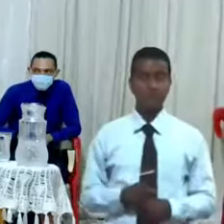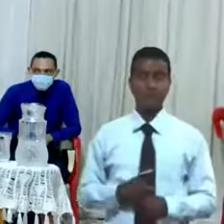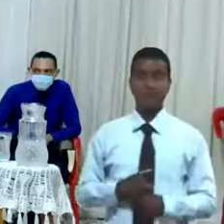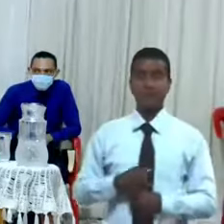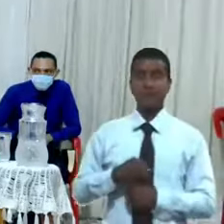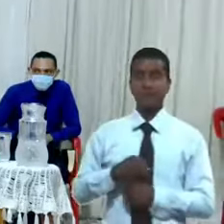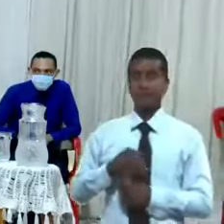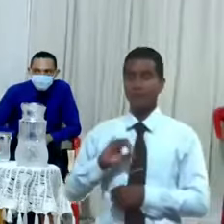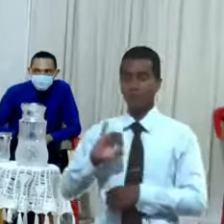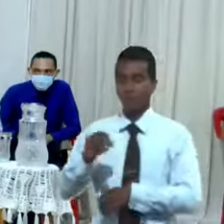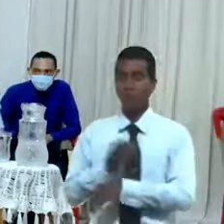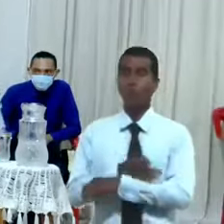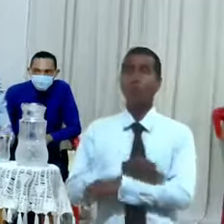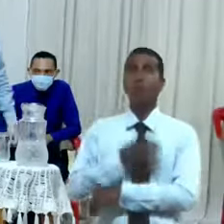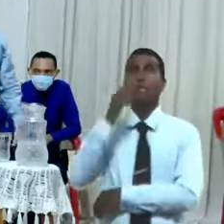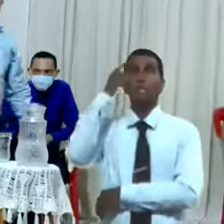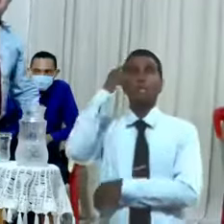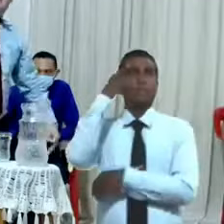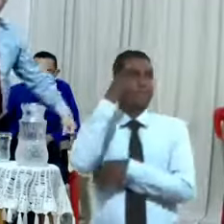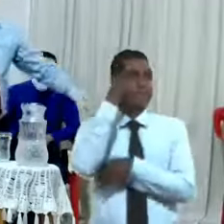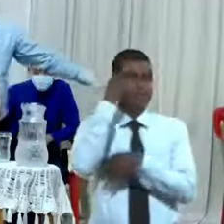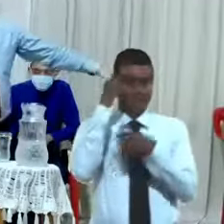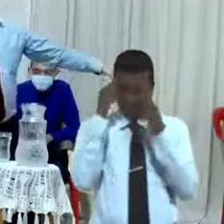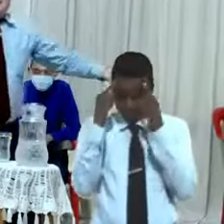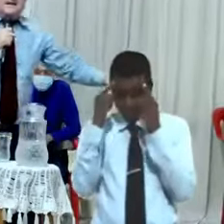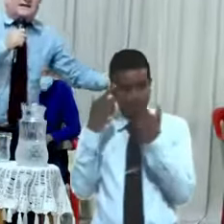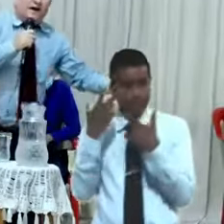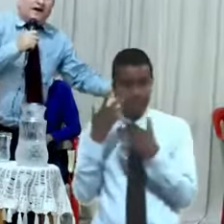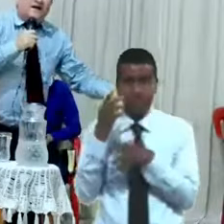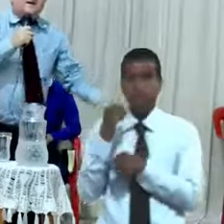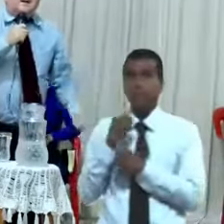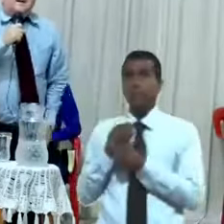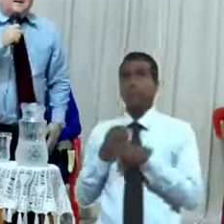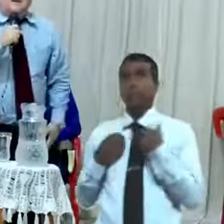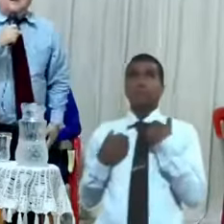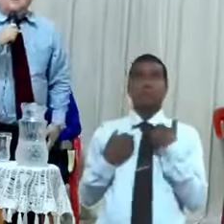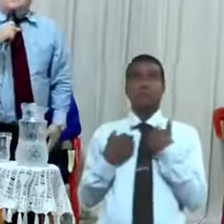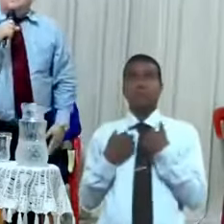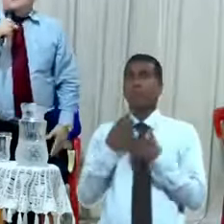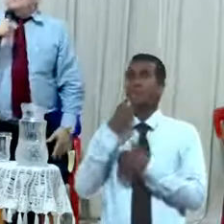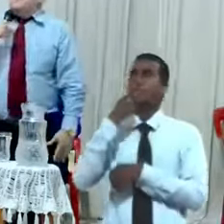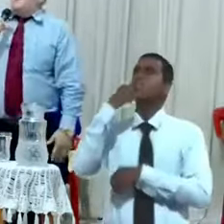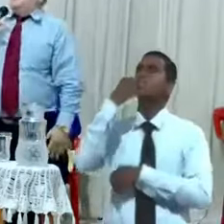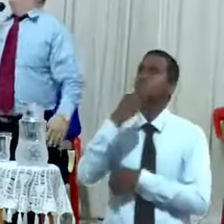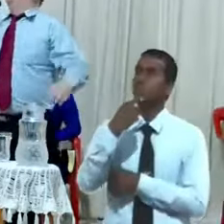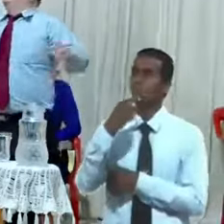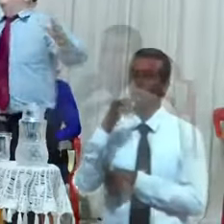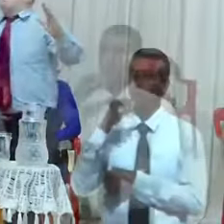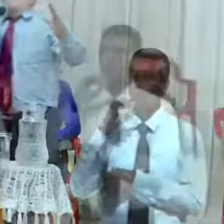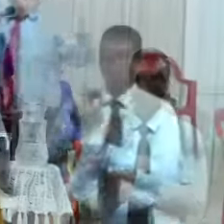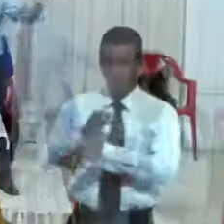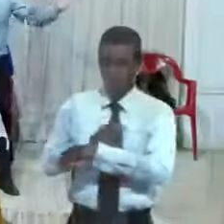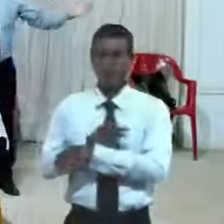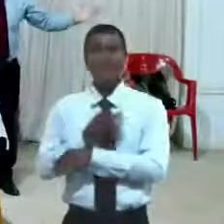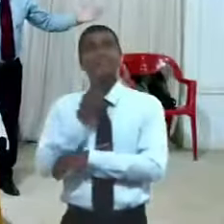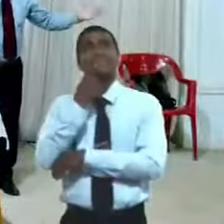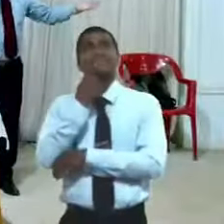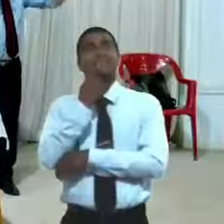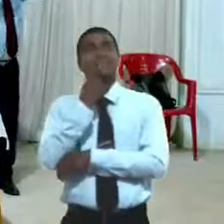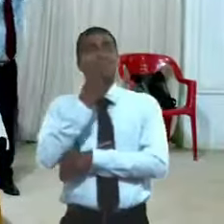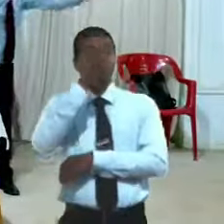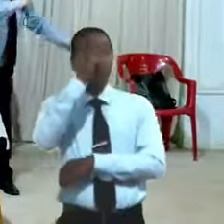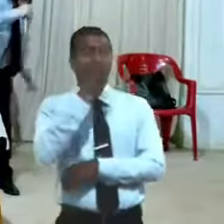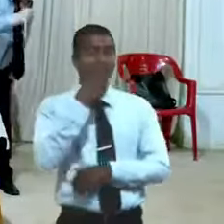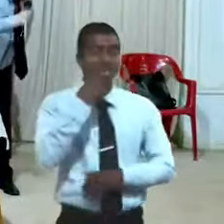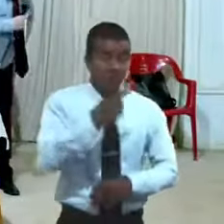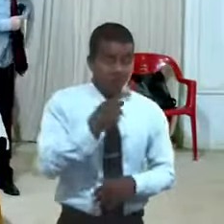echando para atrás iba echando para atrás hasta que cayó por allá en una esquina y dijo cuando ya yo le digo respóndeme y dijo que voy